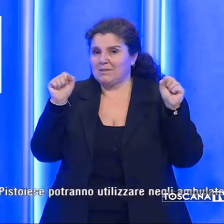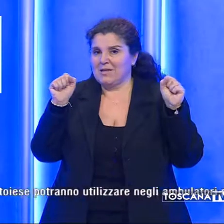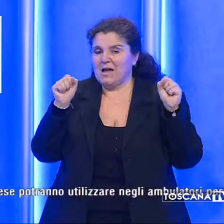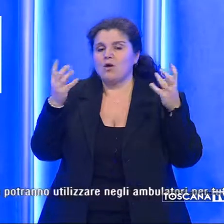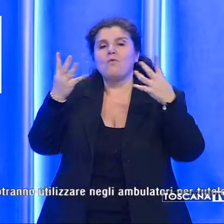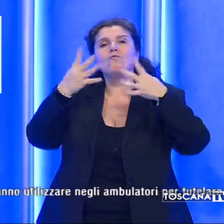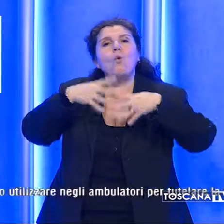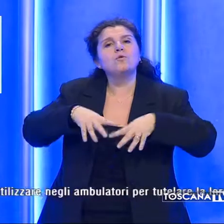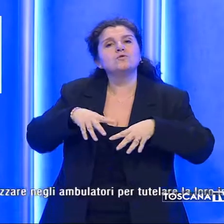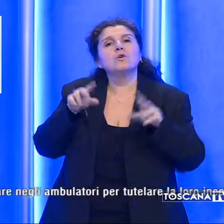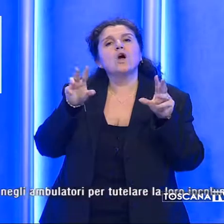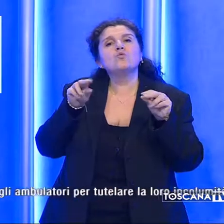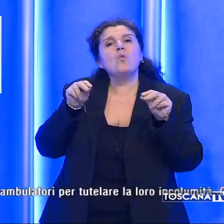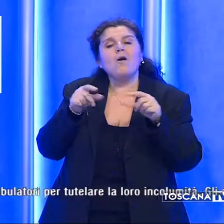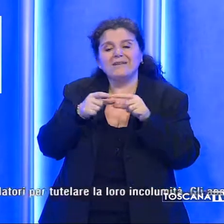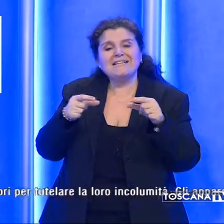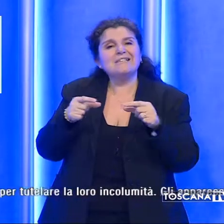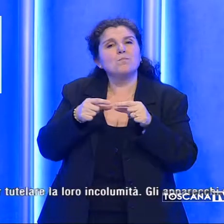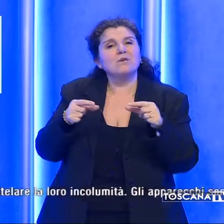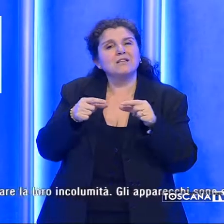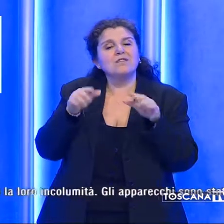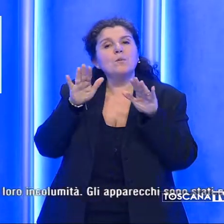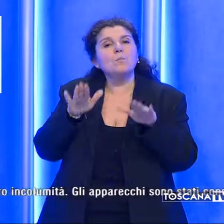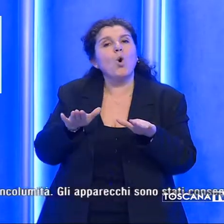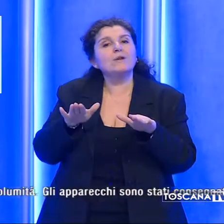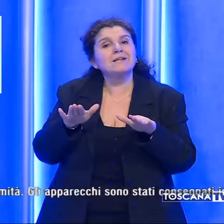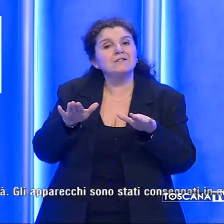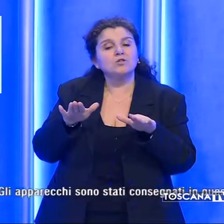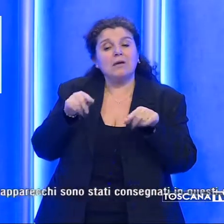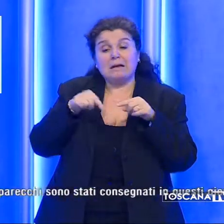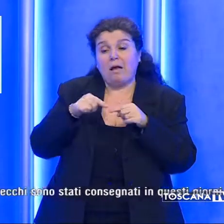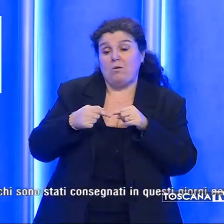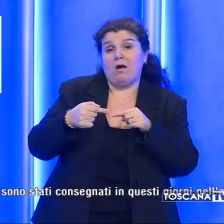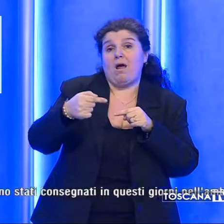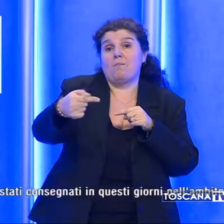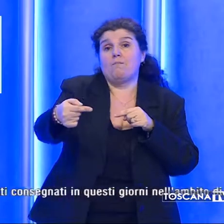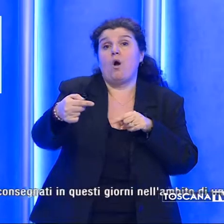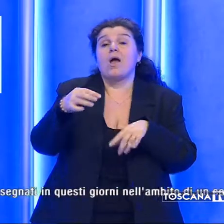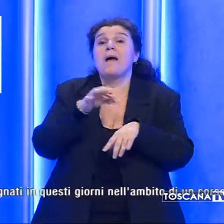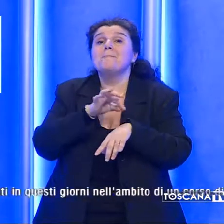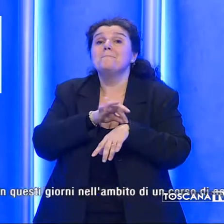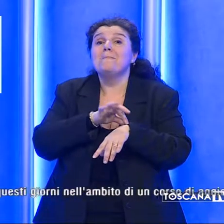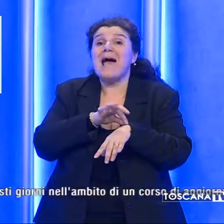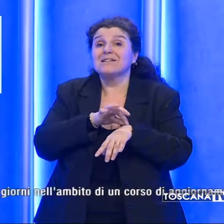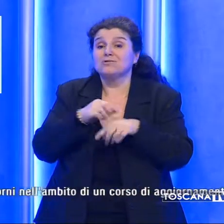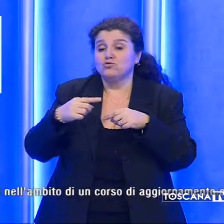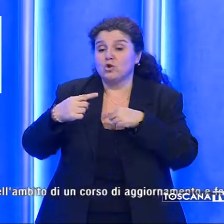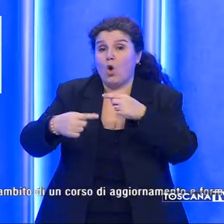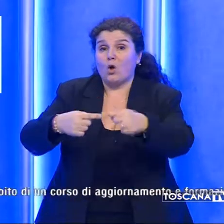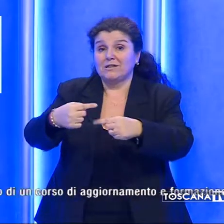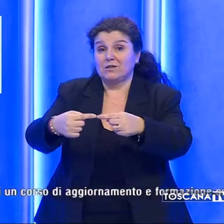Funzionano così i nuovi dispositivi di protezione che da ora in poi i medici della continuità